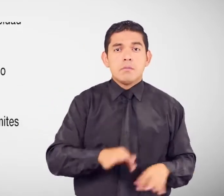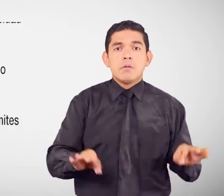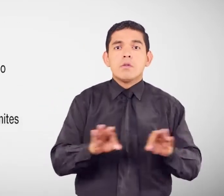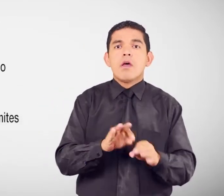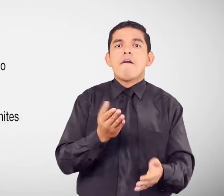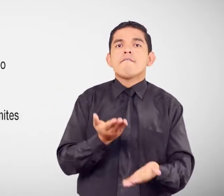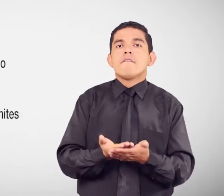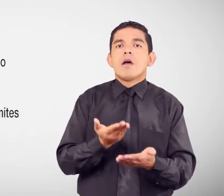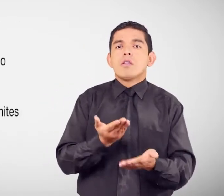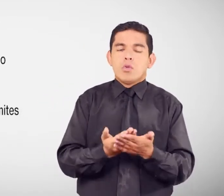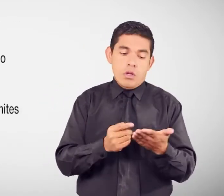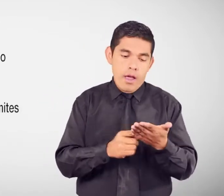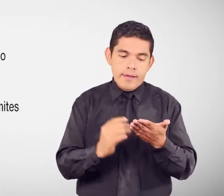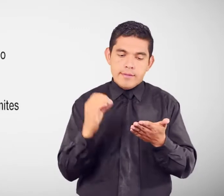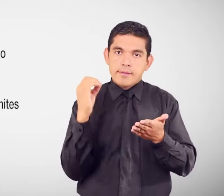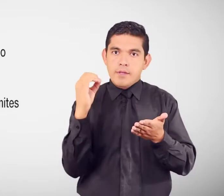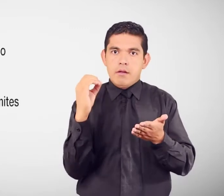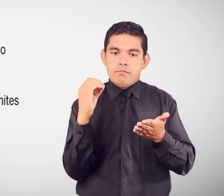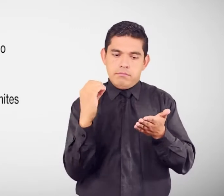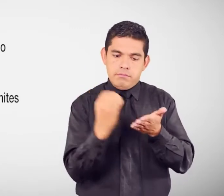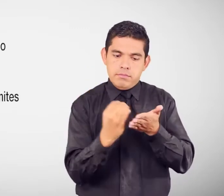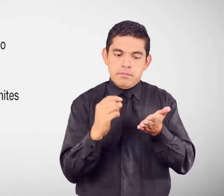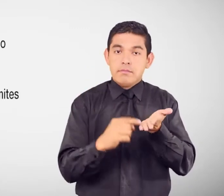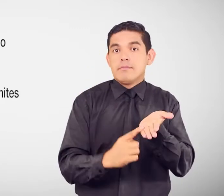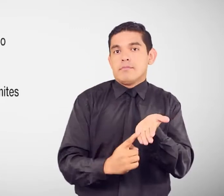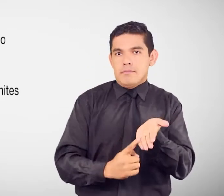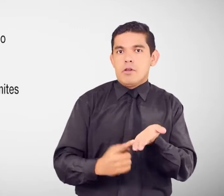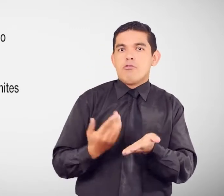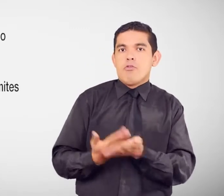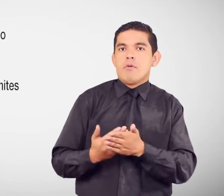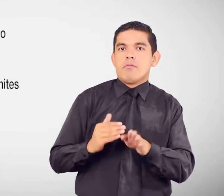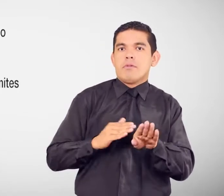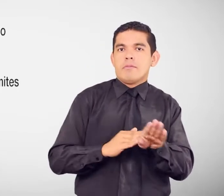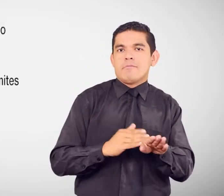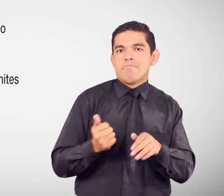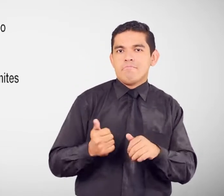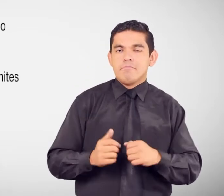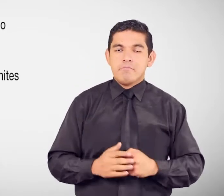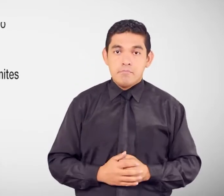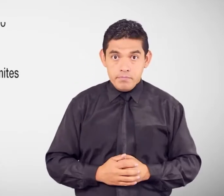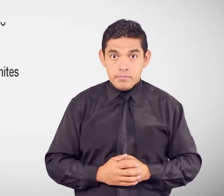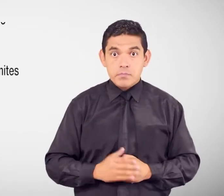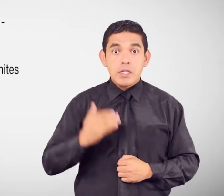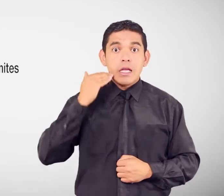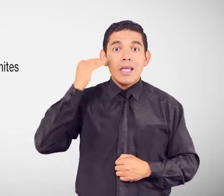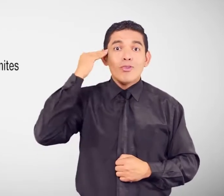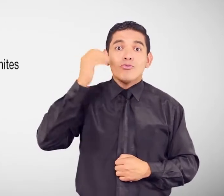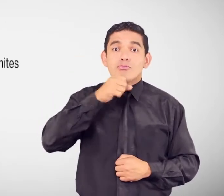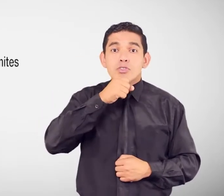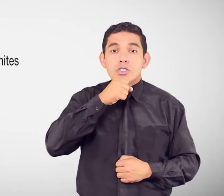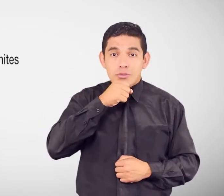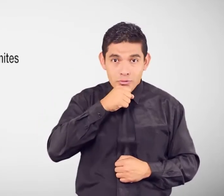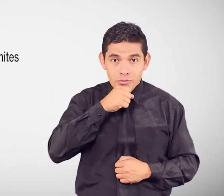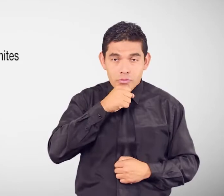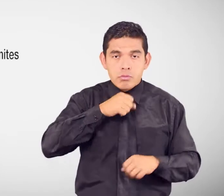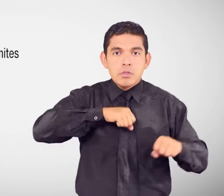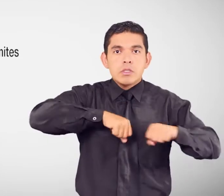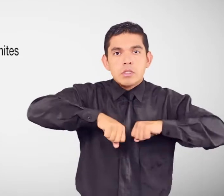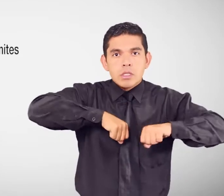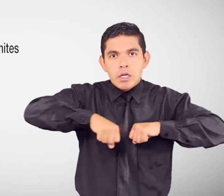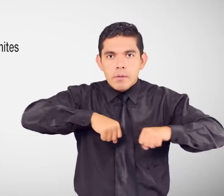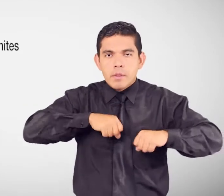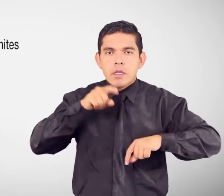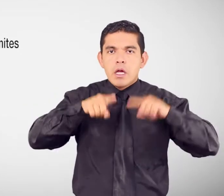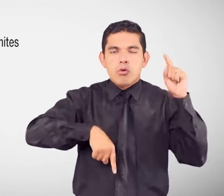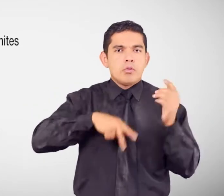valor cero Este es el único comprobante de respaldo Para los adultos mayores Existen trámites con excepción de